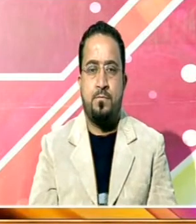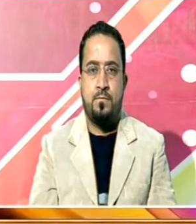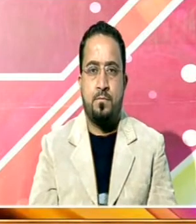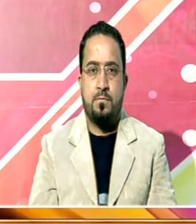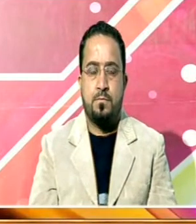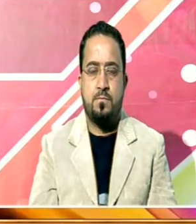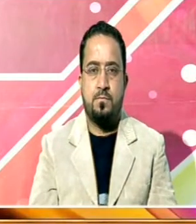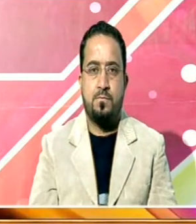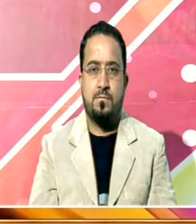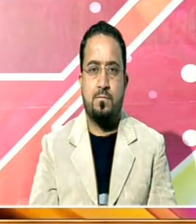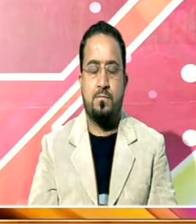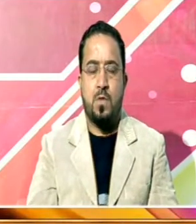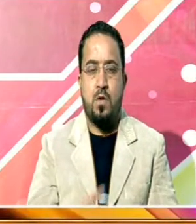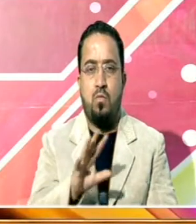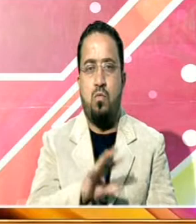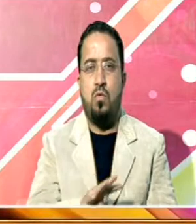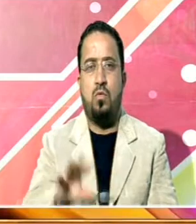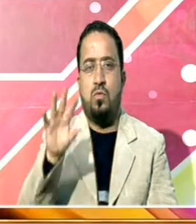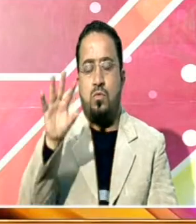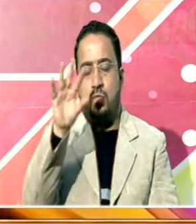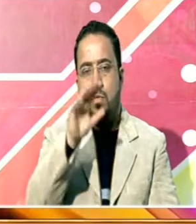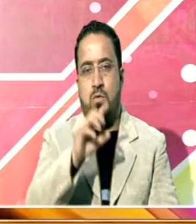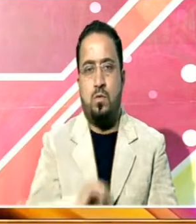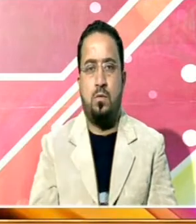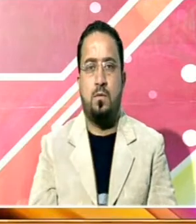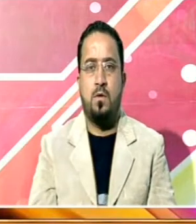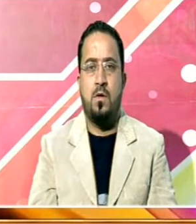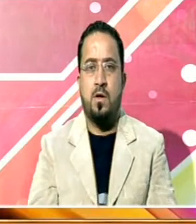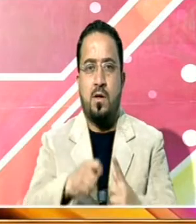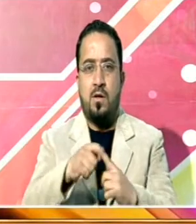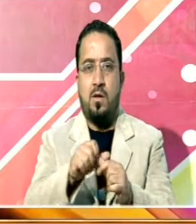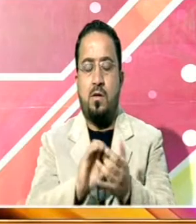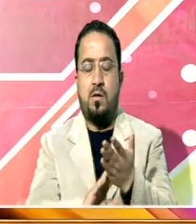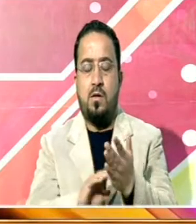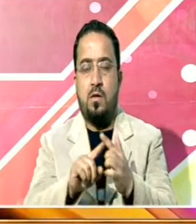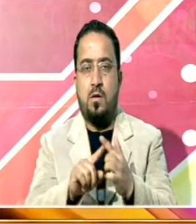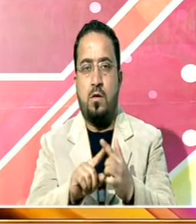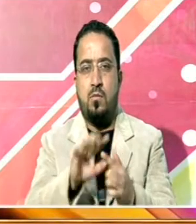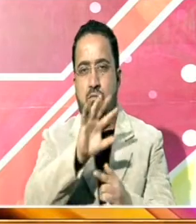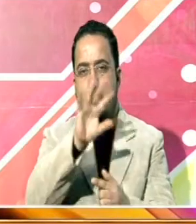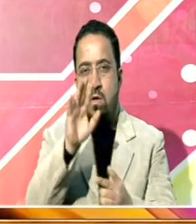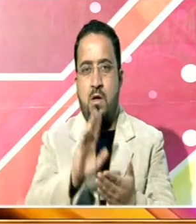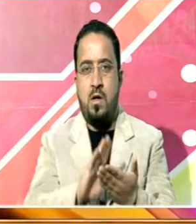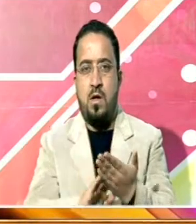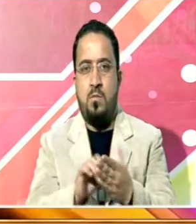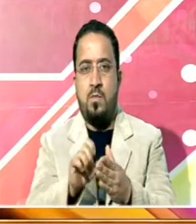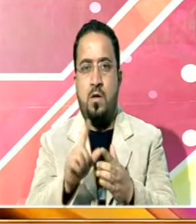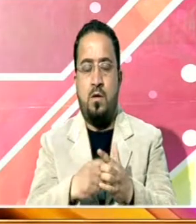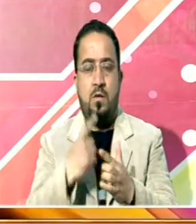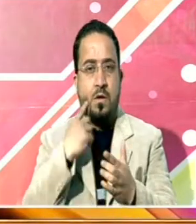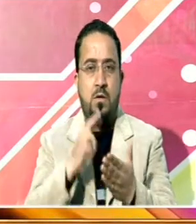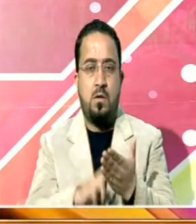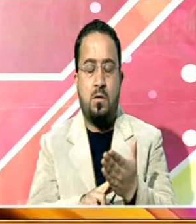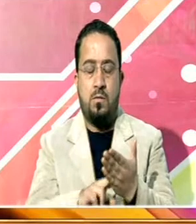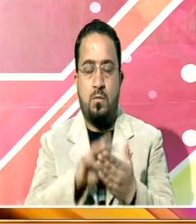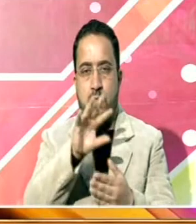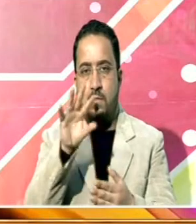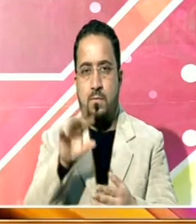اسی طرح کی تقریبات وادی کے دیگر بکجات خانکہ ہوں اور مساجد میں بھی منعقد ہوں گی